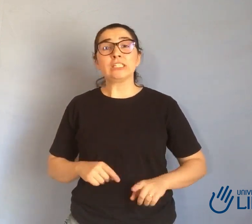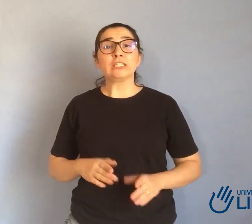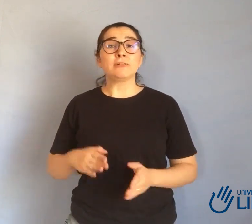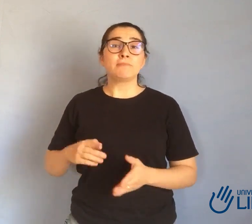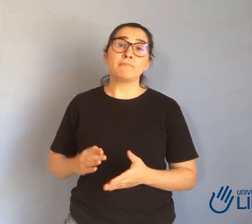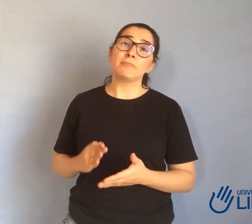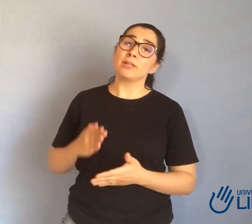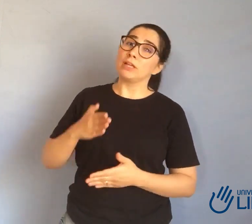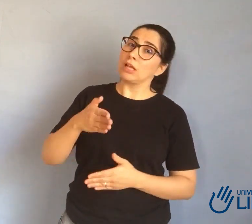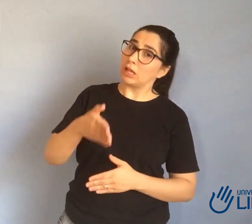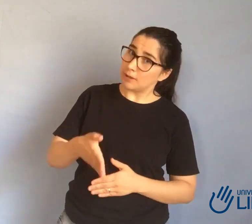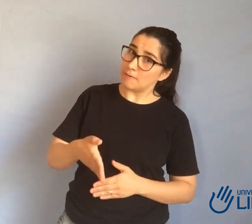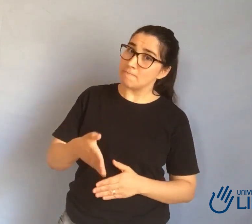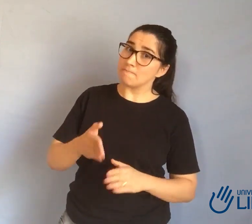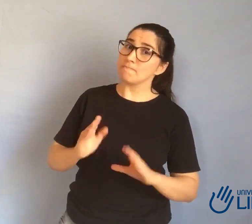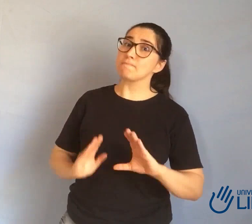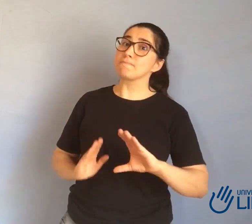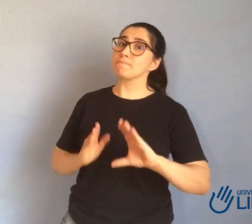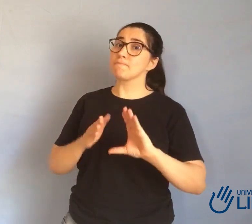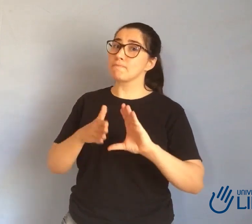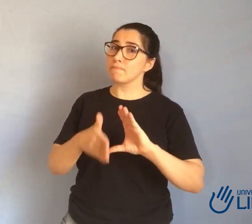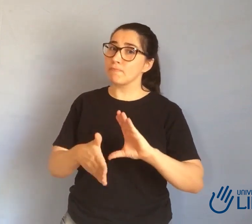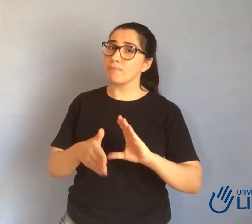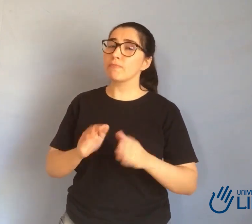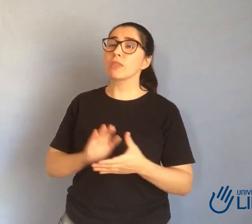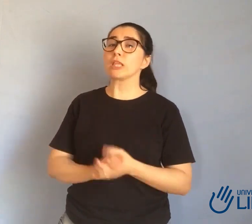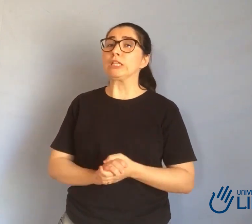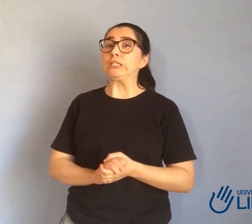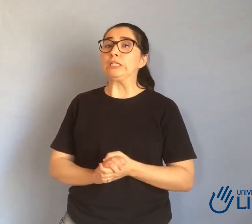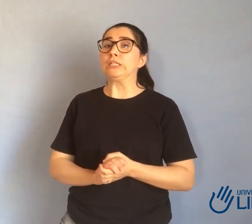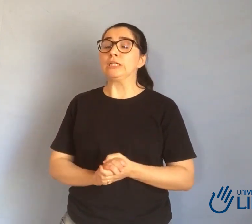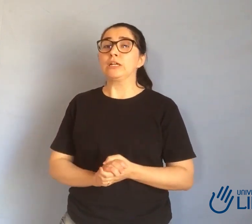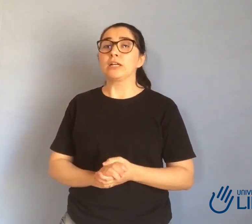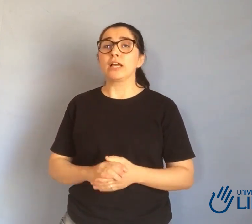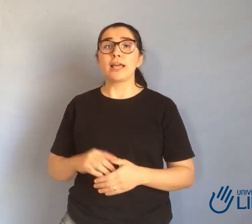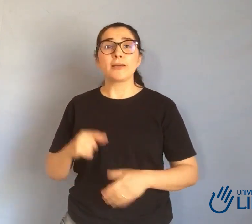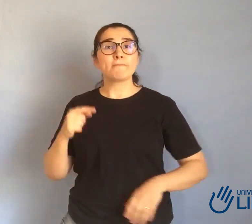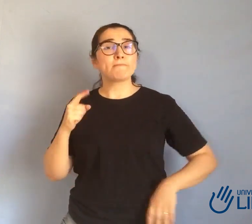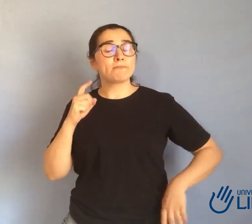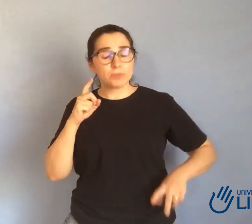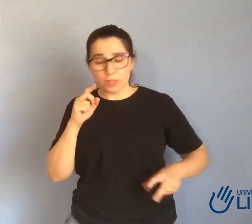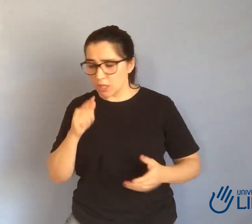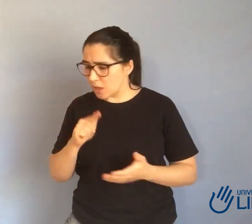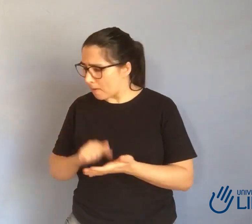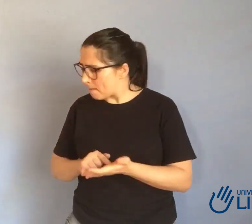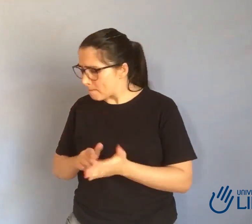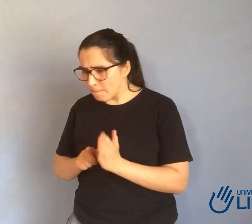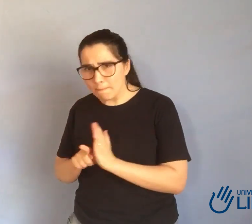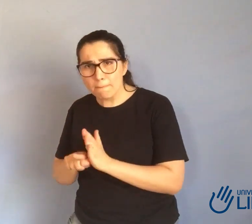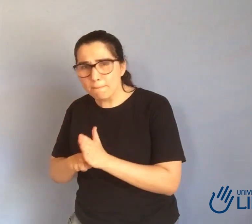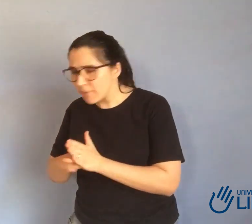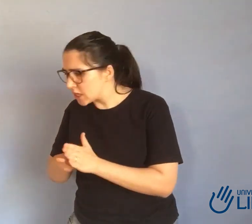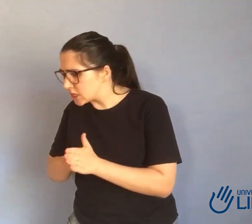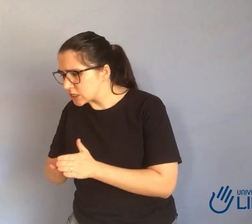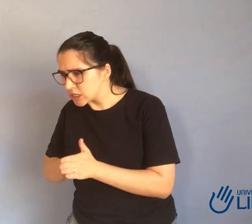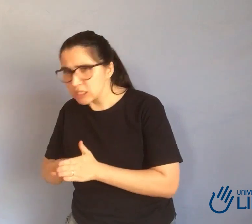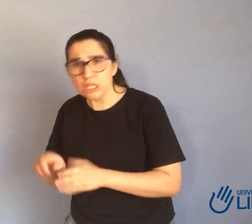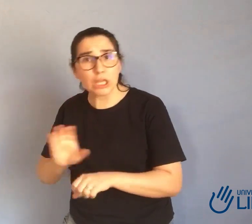Só que, infelizmente, eu não consegui me desenvolver, surgiram outros imprevistos, eu também fiquei